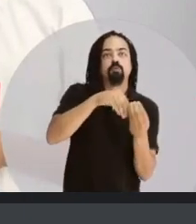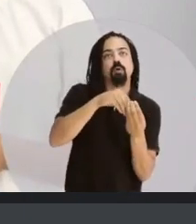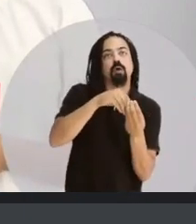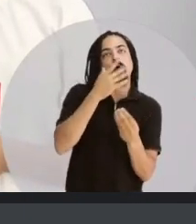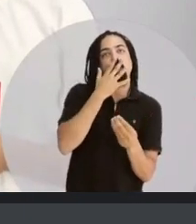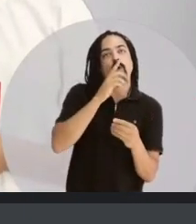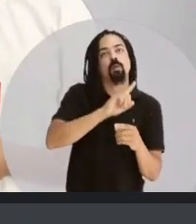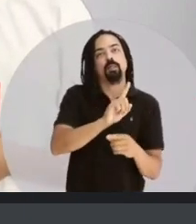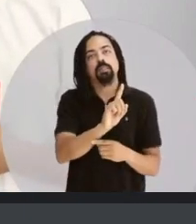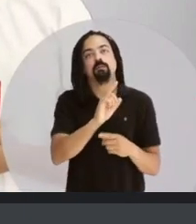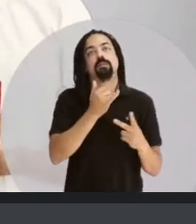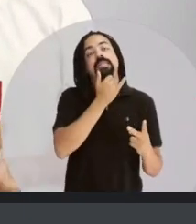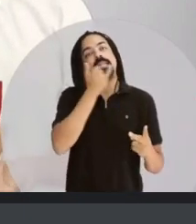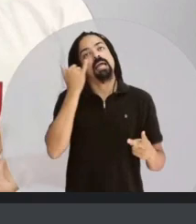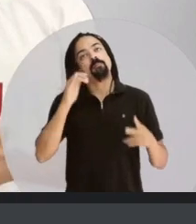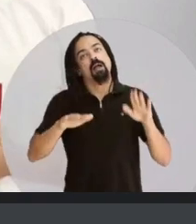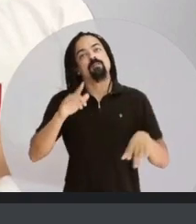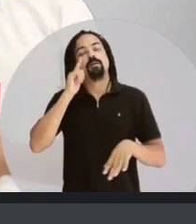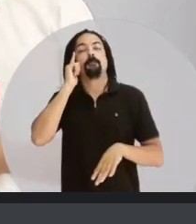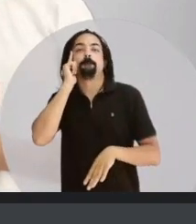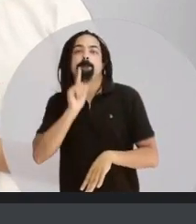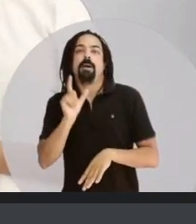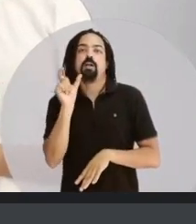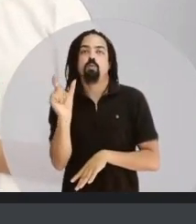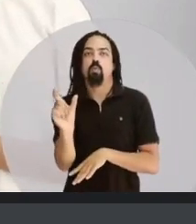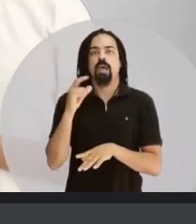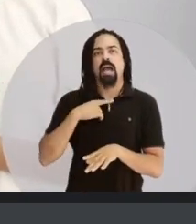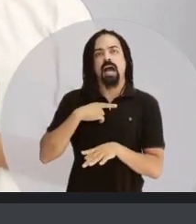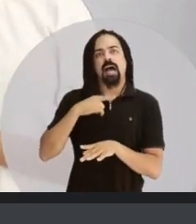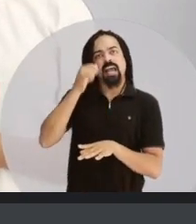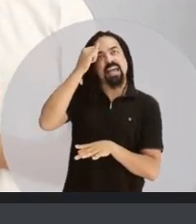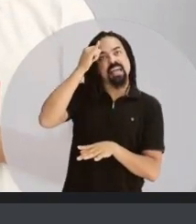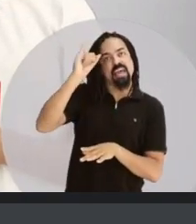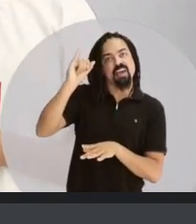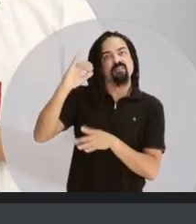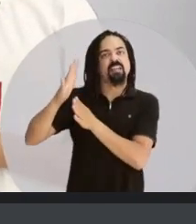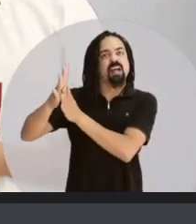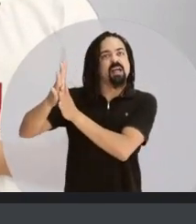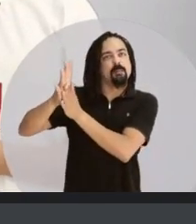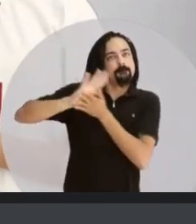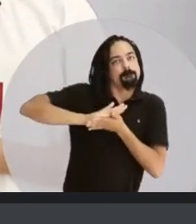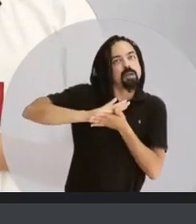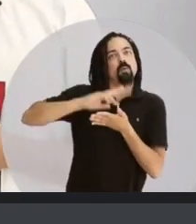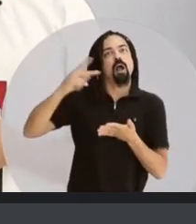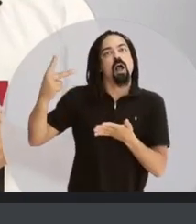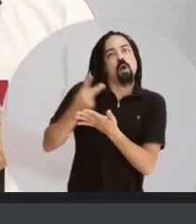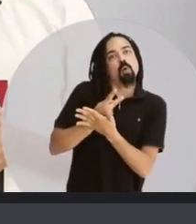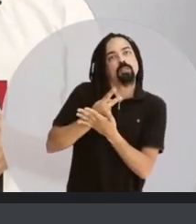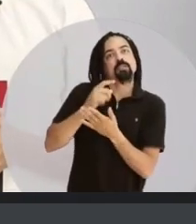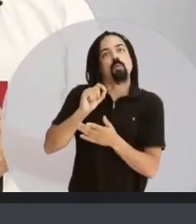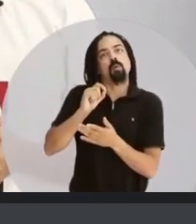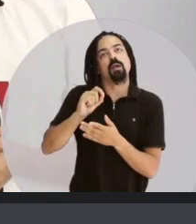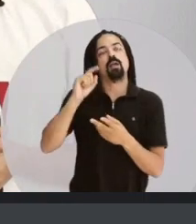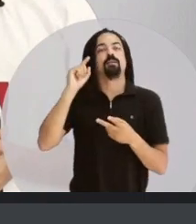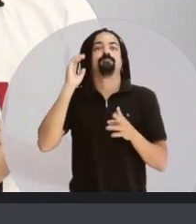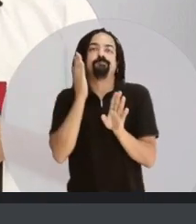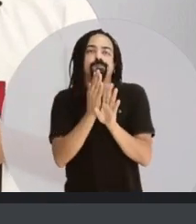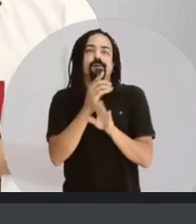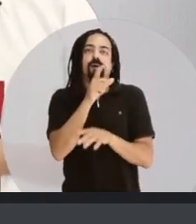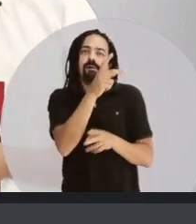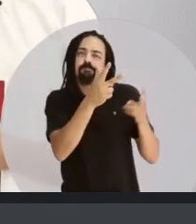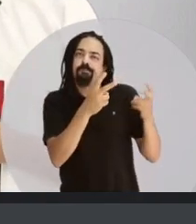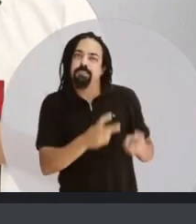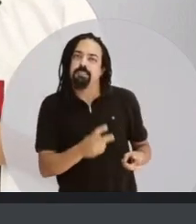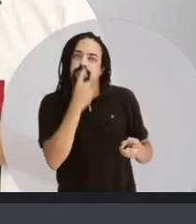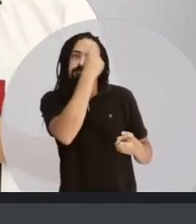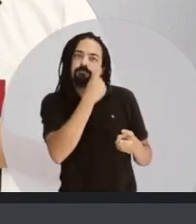africana e podia ser mestiço ou não. Algumas vezes as pessoas usavam o termo pardo para fugir da sua condição racial de